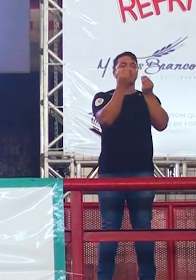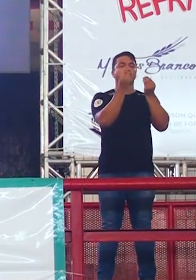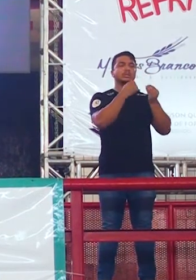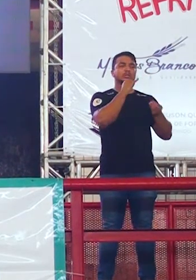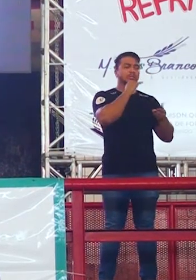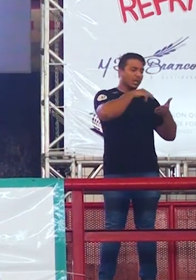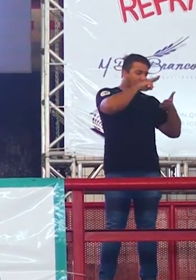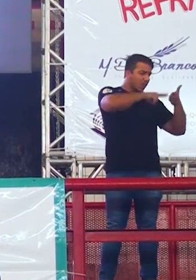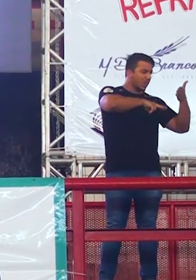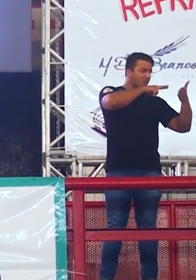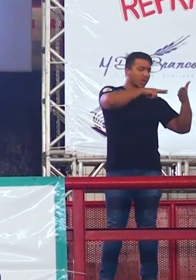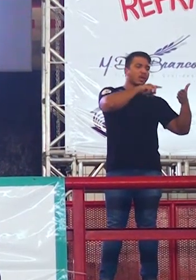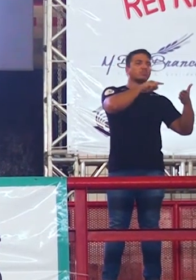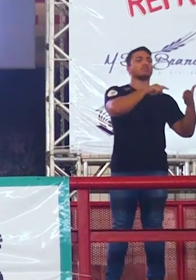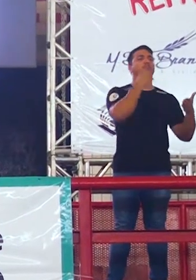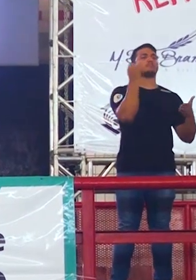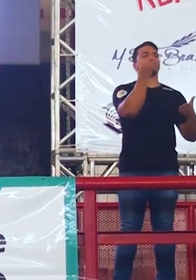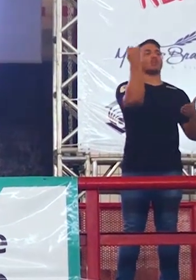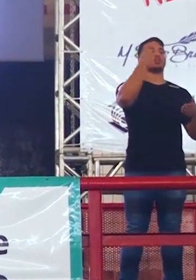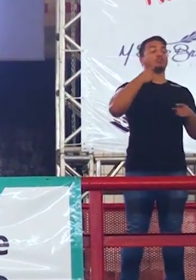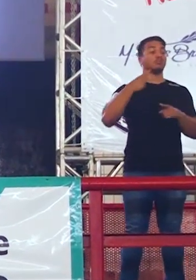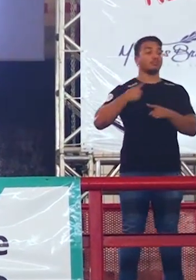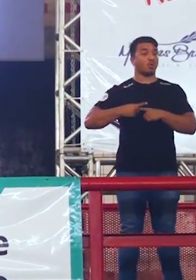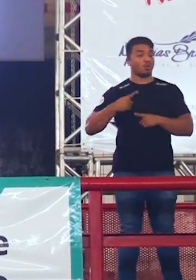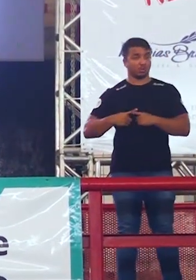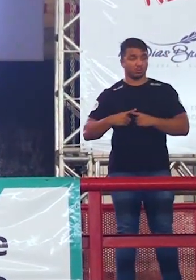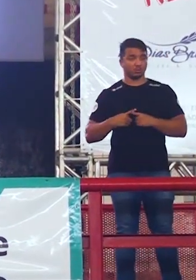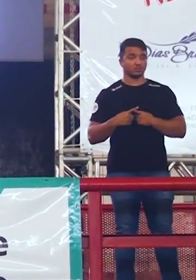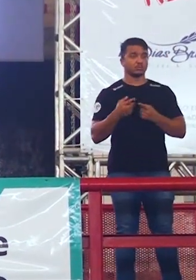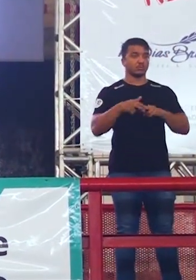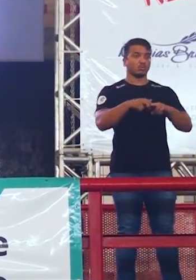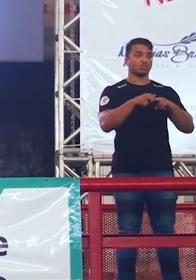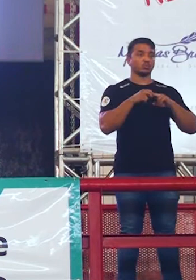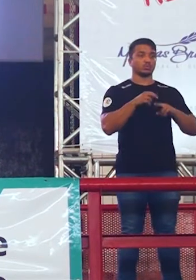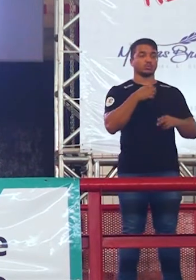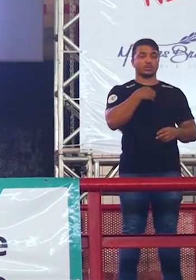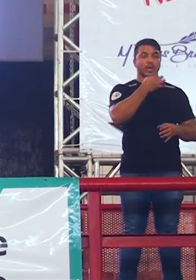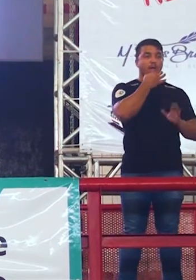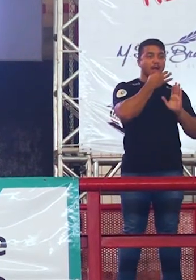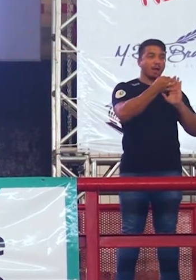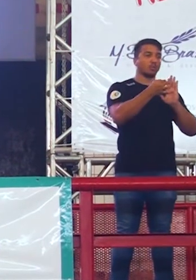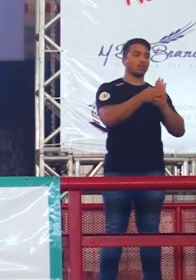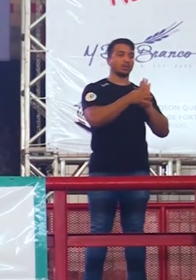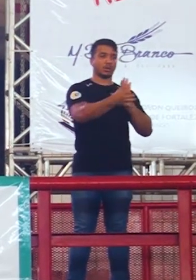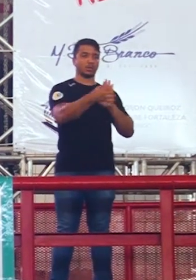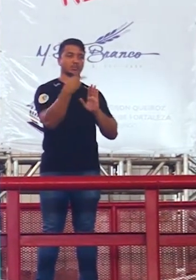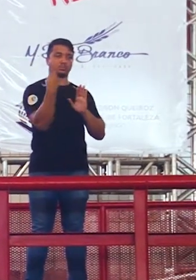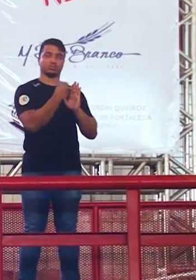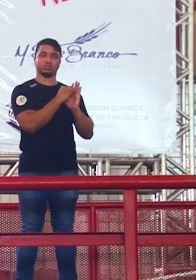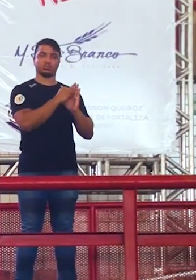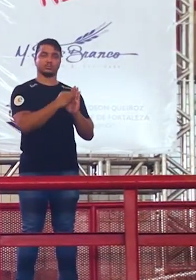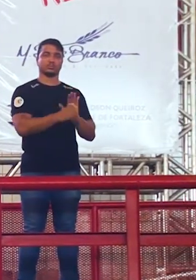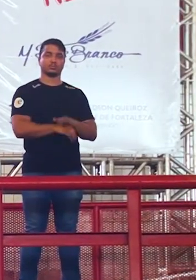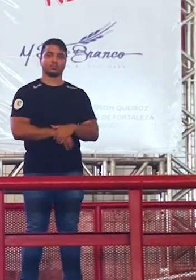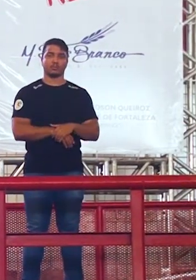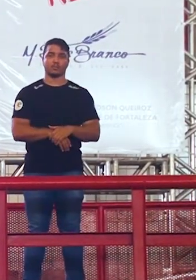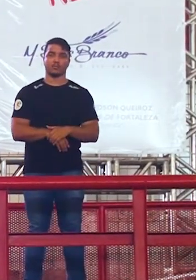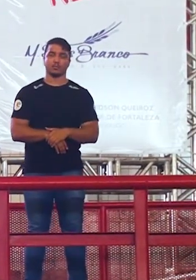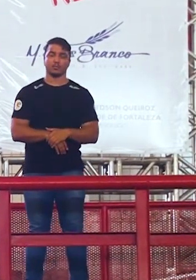que ler é importante? É esse o trabalho que se chama de argumentar. Beleza até aí?